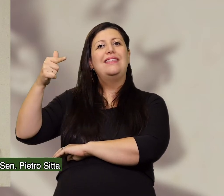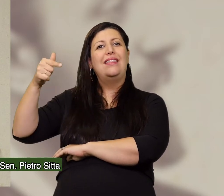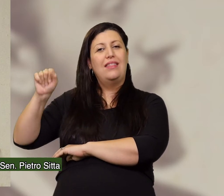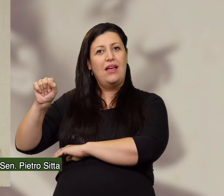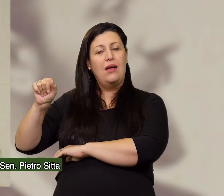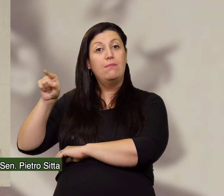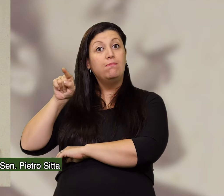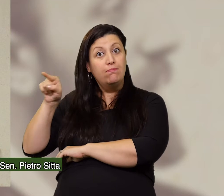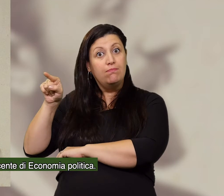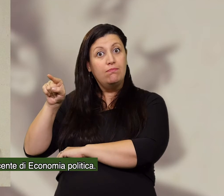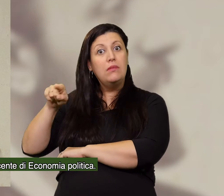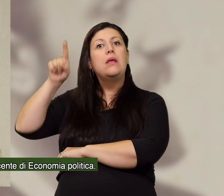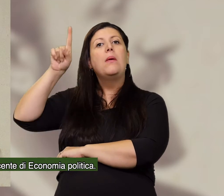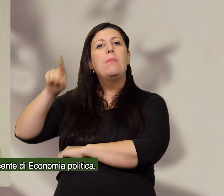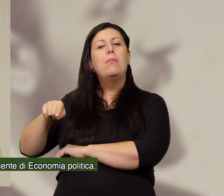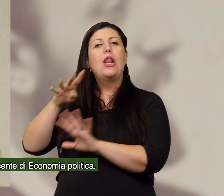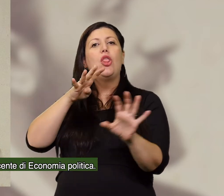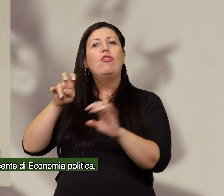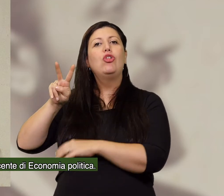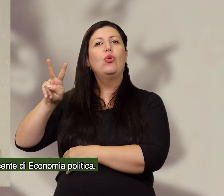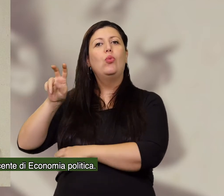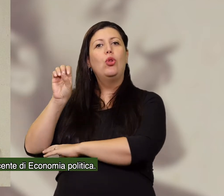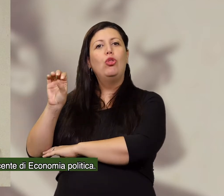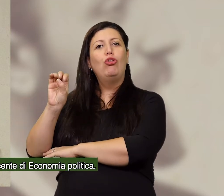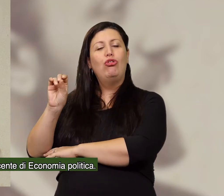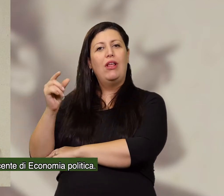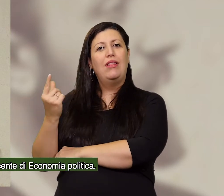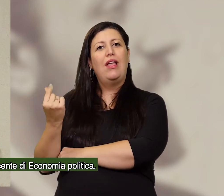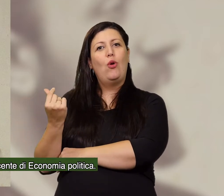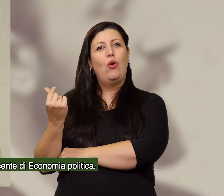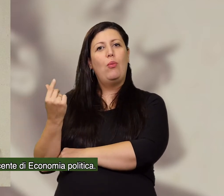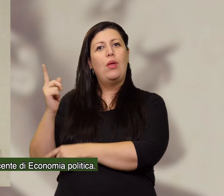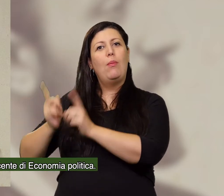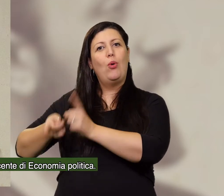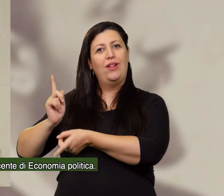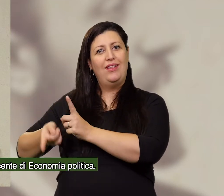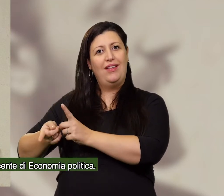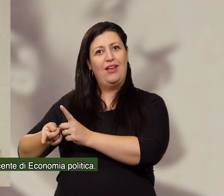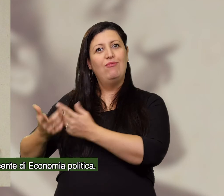che nel 1902 è docente di economia politica.